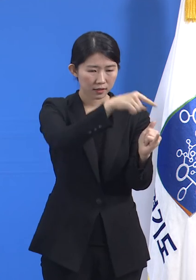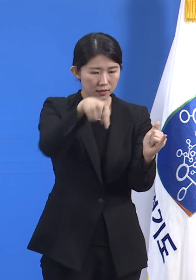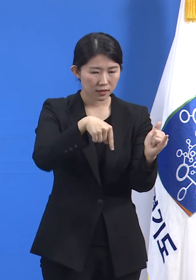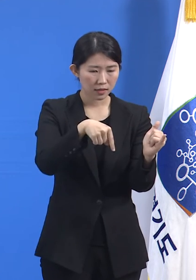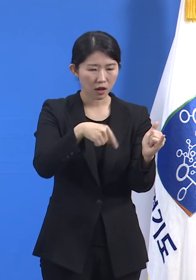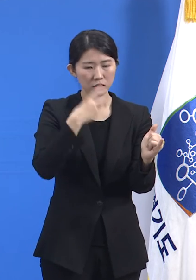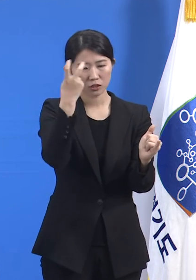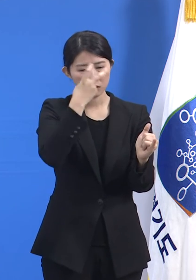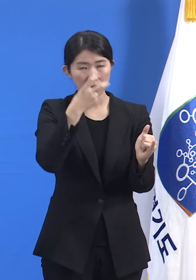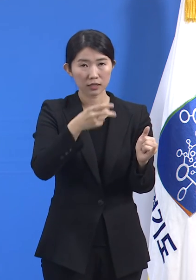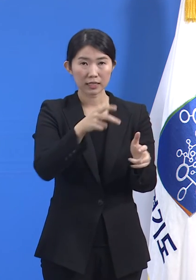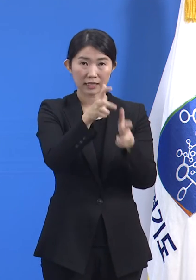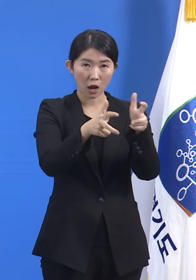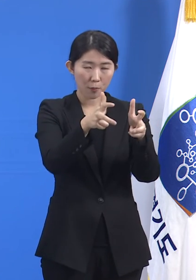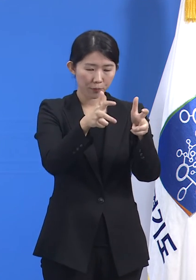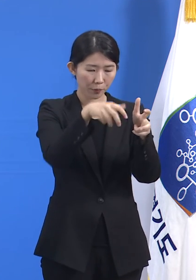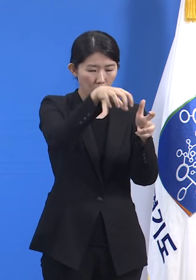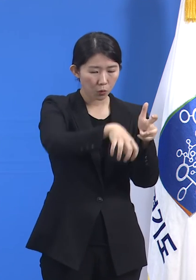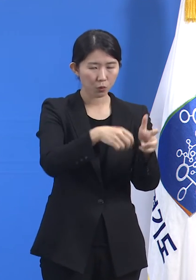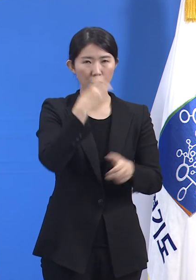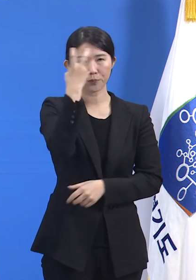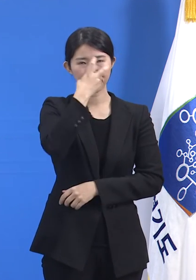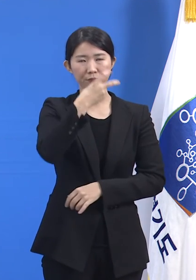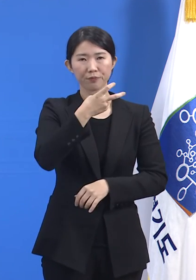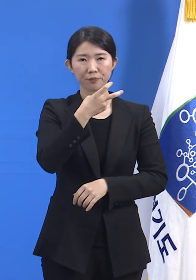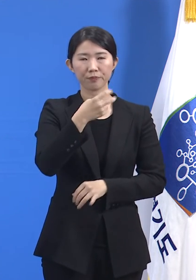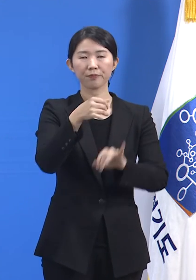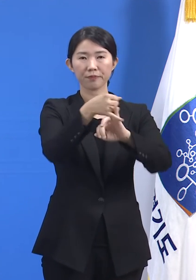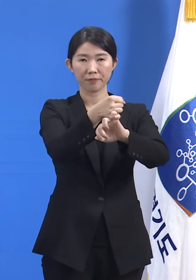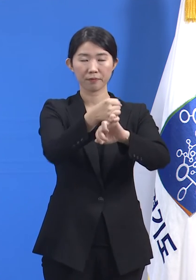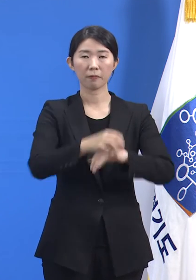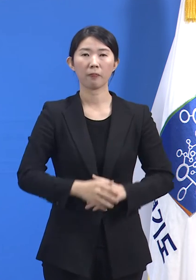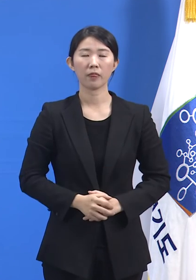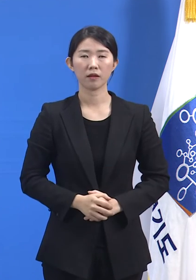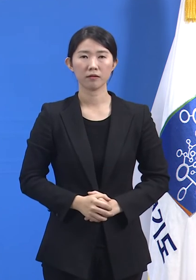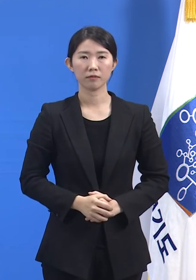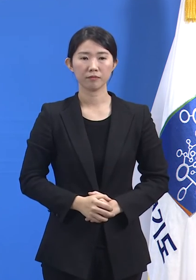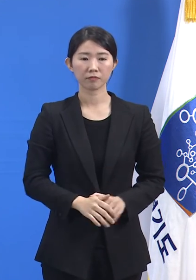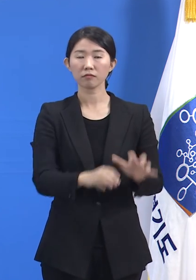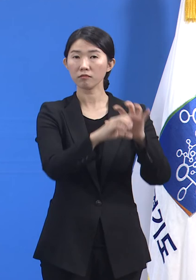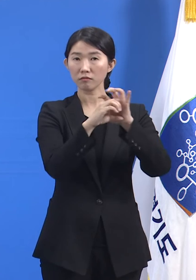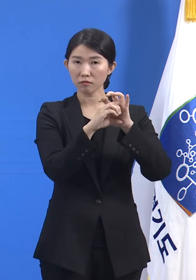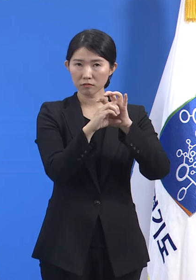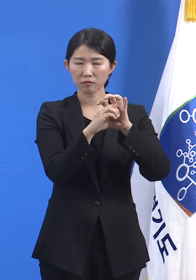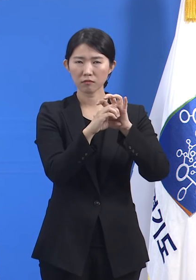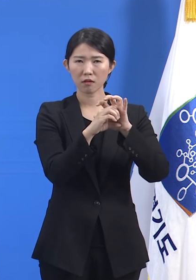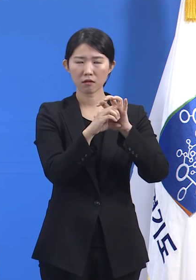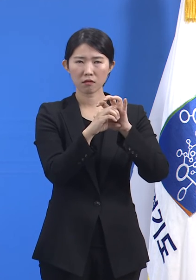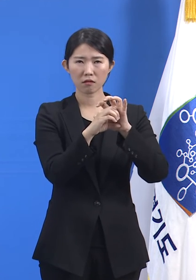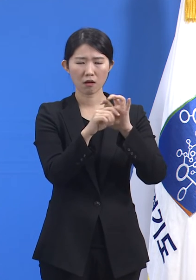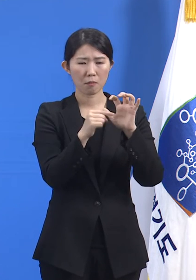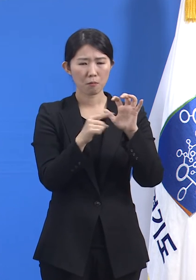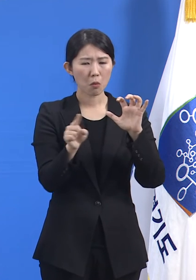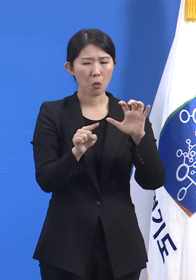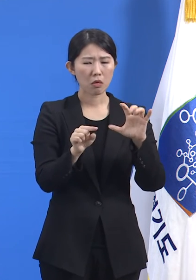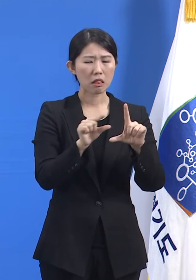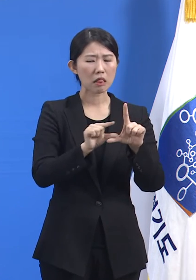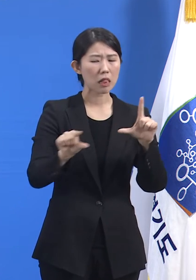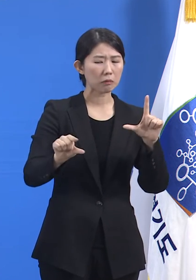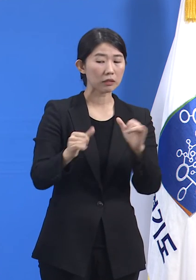코로나19 위기 대응 중 사회특정 집단에 대한 차별과 낙인이 발생하기 쉽습니다.